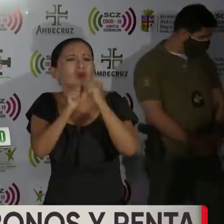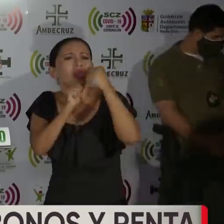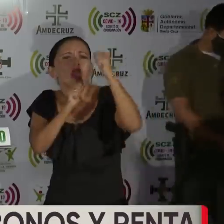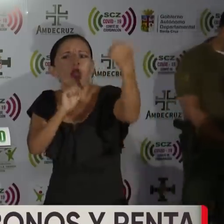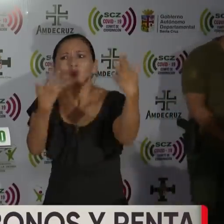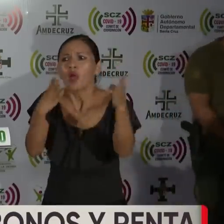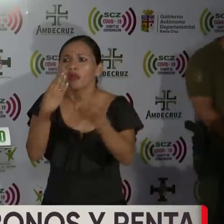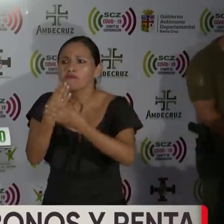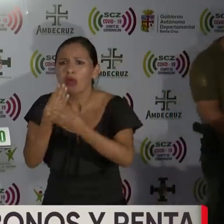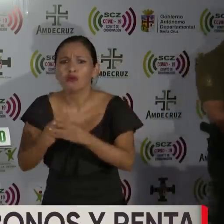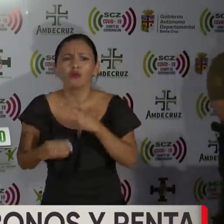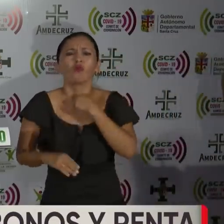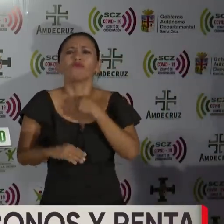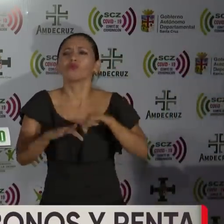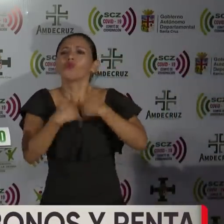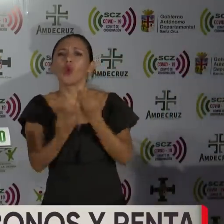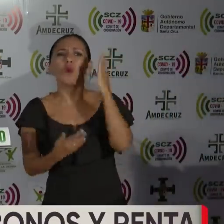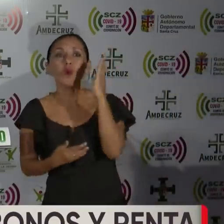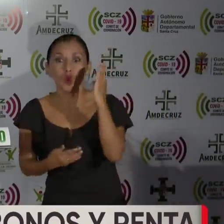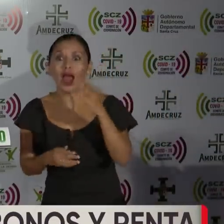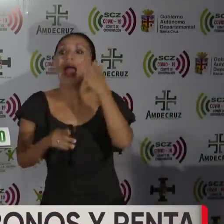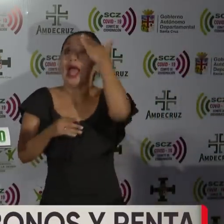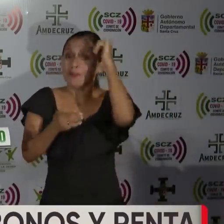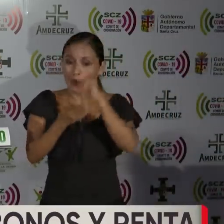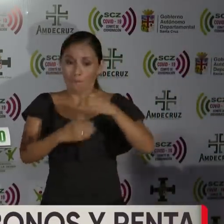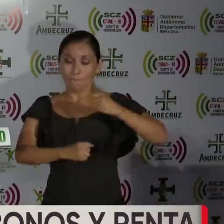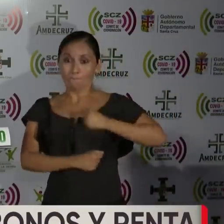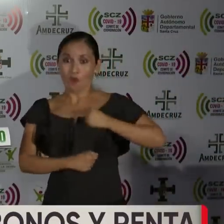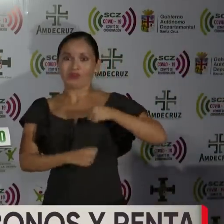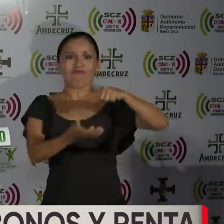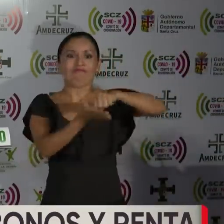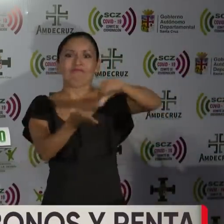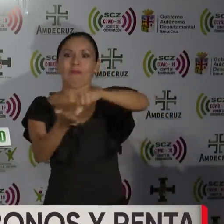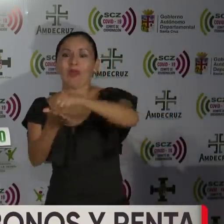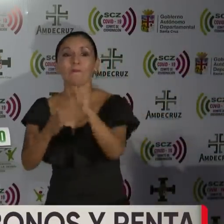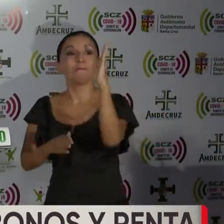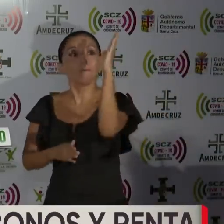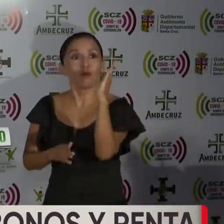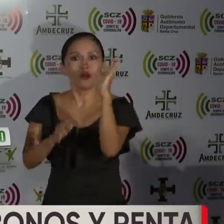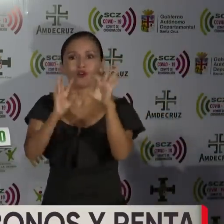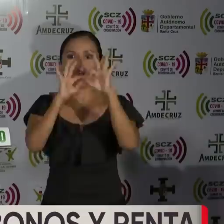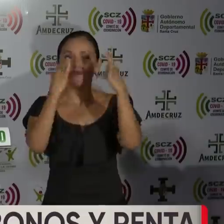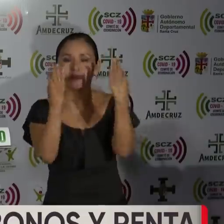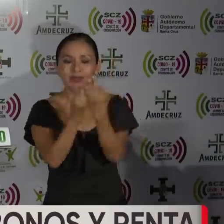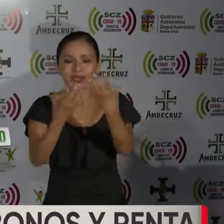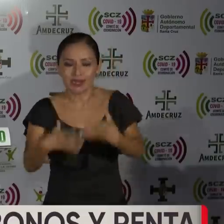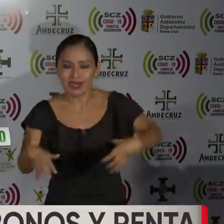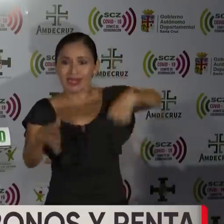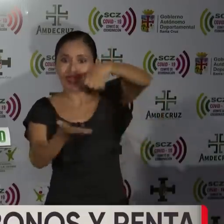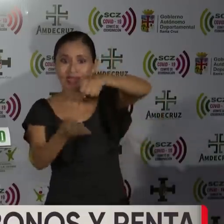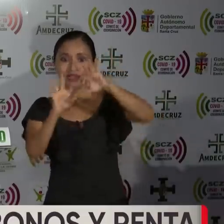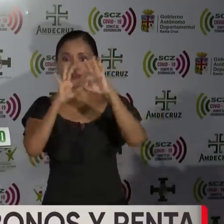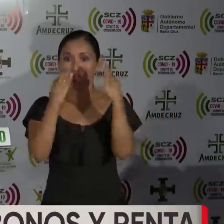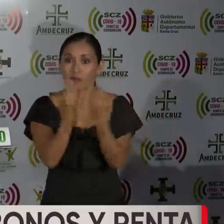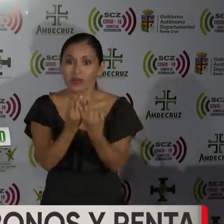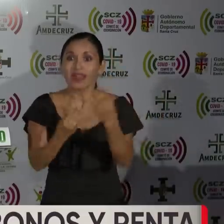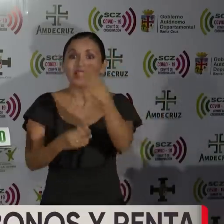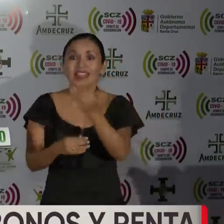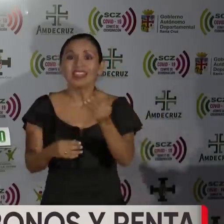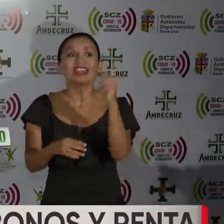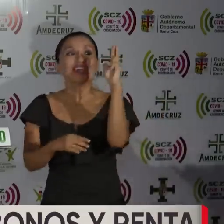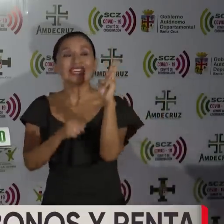del país, hasta el último boliviano, para que tanto el bono de familia, la canasta familiar y lo que es